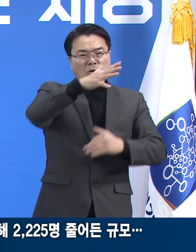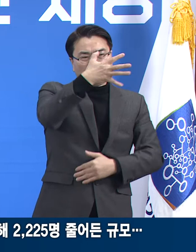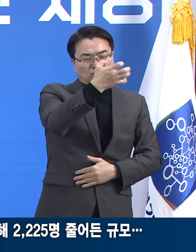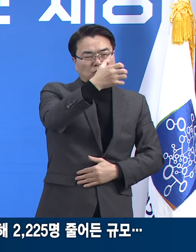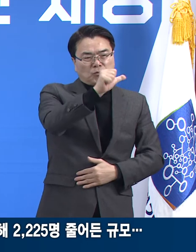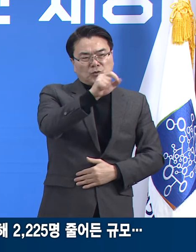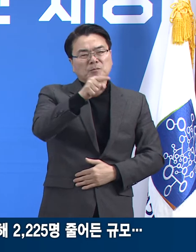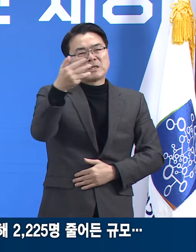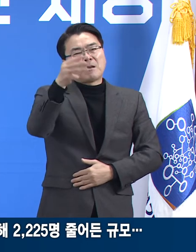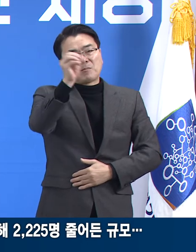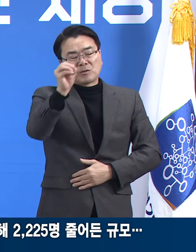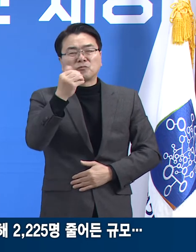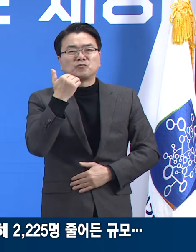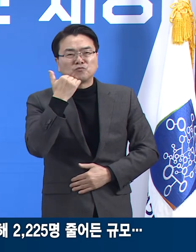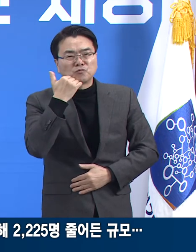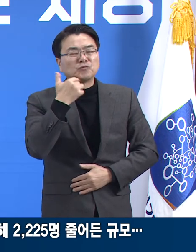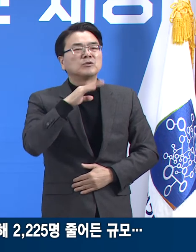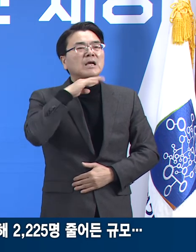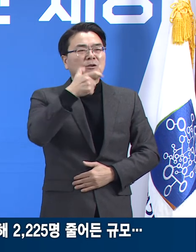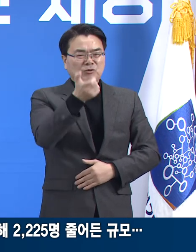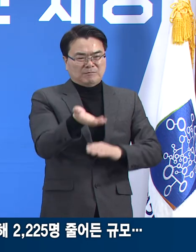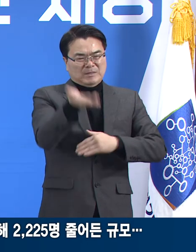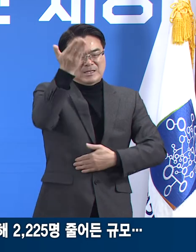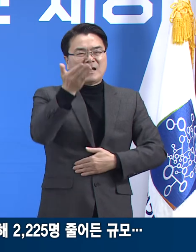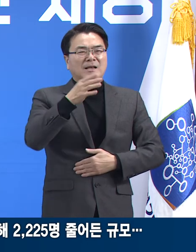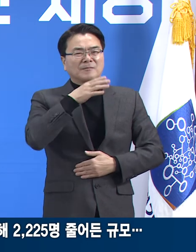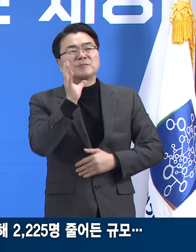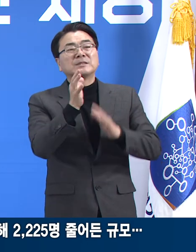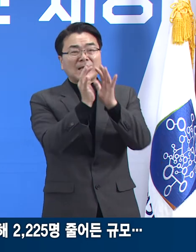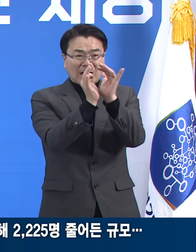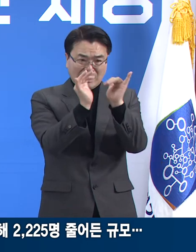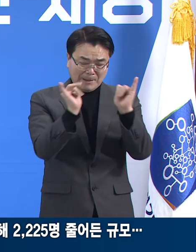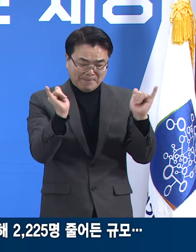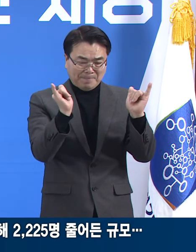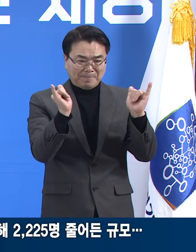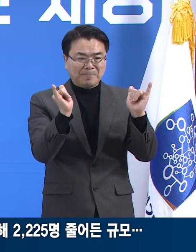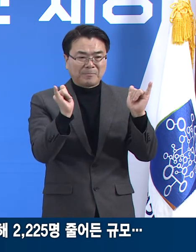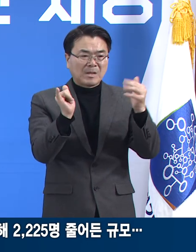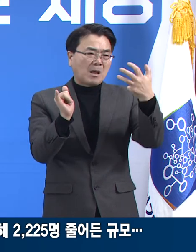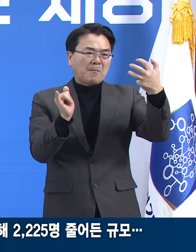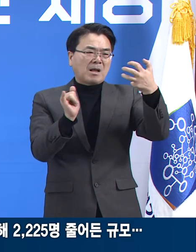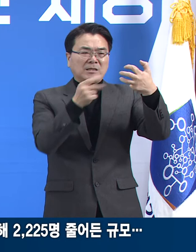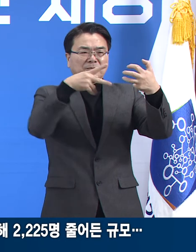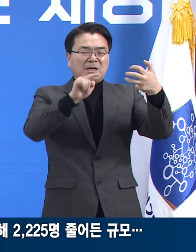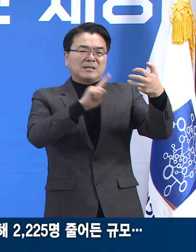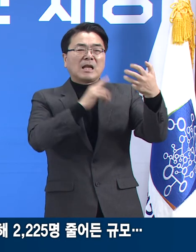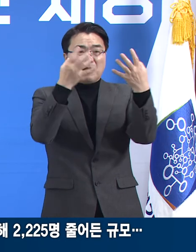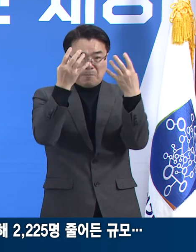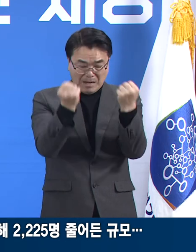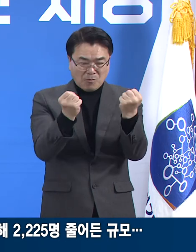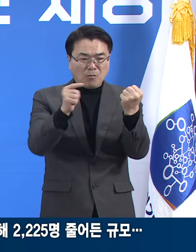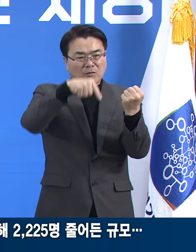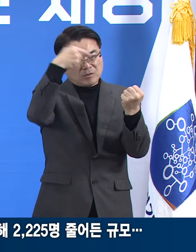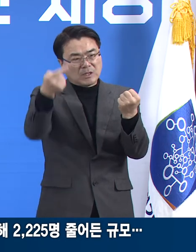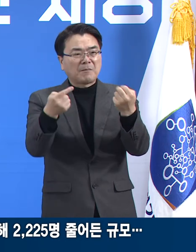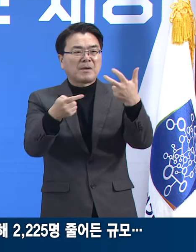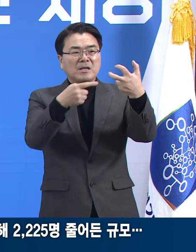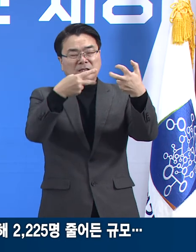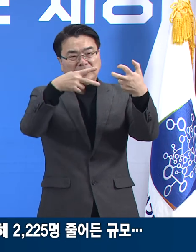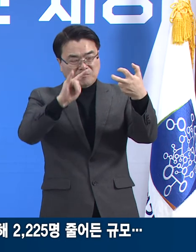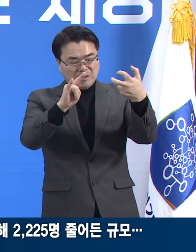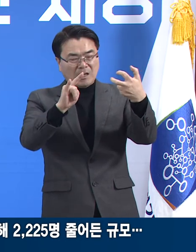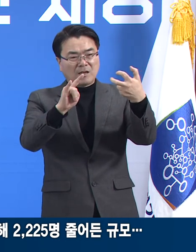60세 이상 고령층입니다. 80대 이상 연령대가 90명으로 가장 많고 70대가